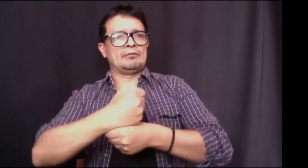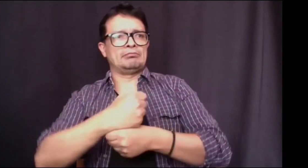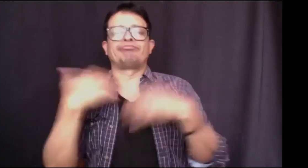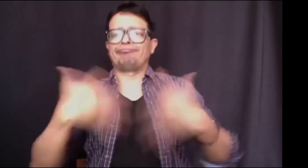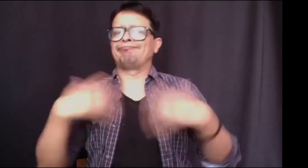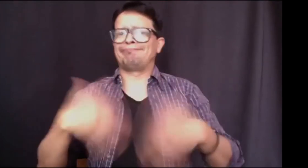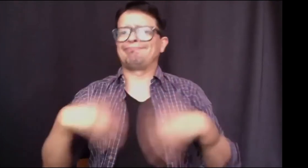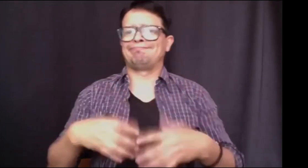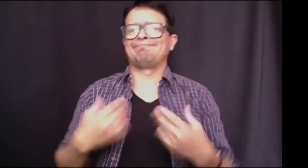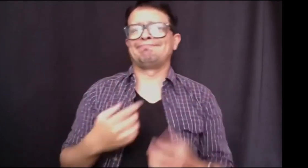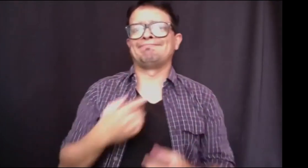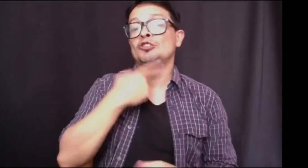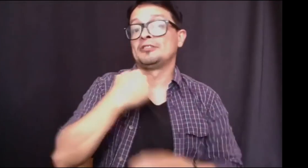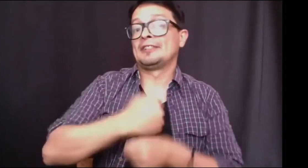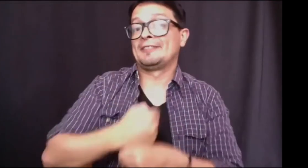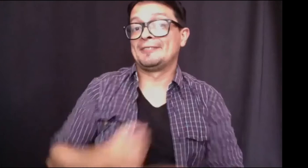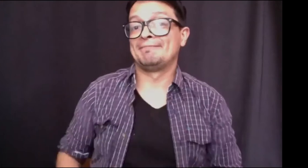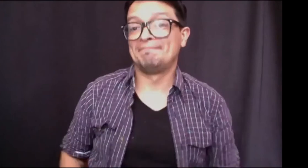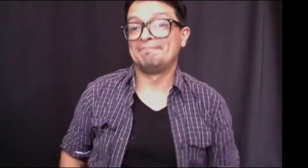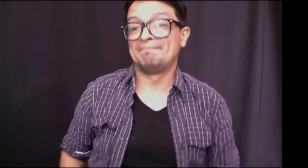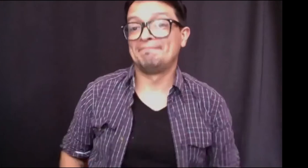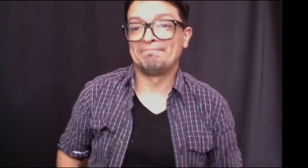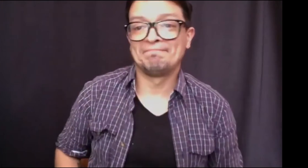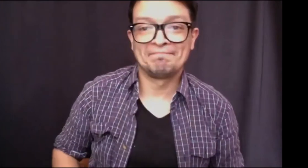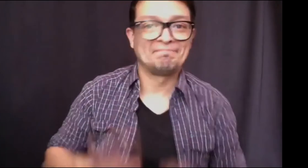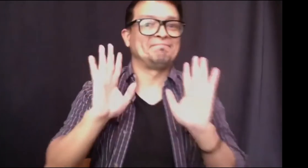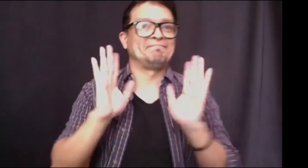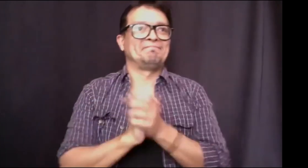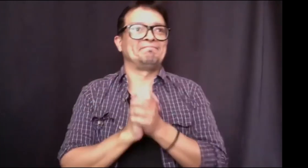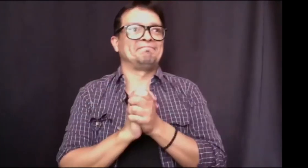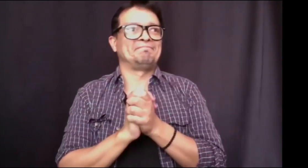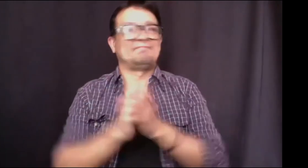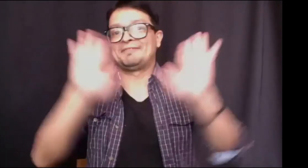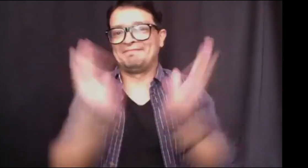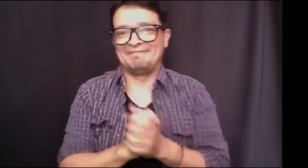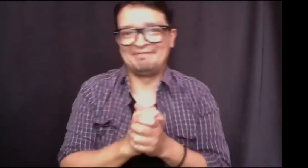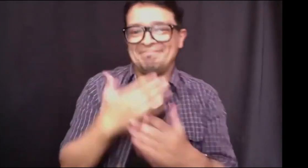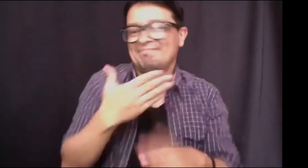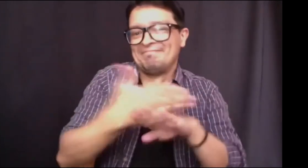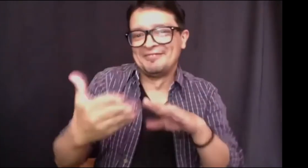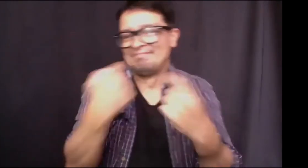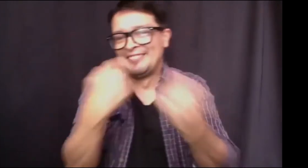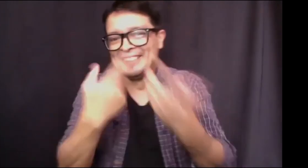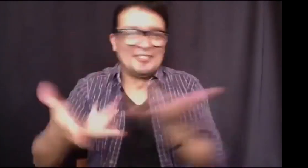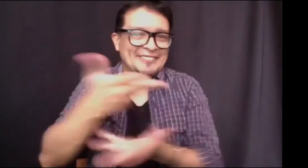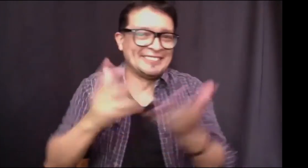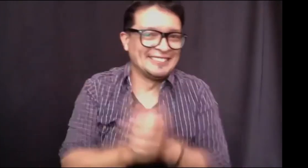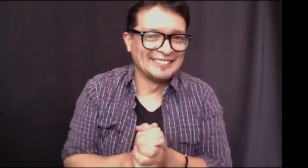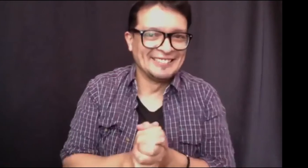que, es un trabajo que han venido haciendo, muy interesante, y la verdad, me gusta ser parte de él. Y no, pues no nada más, de más